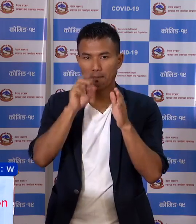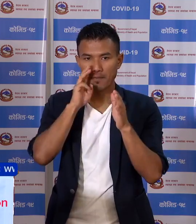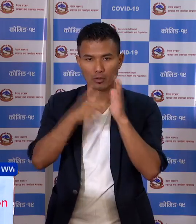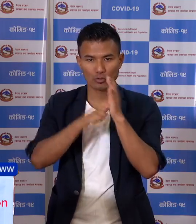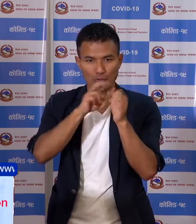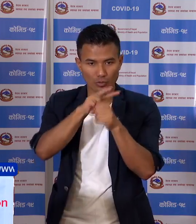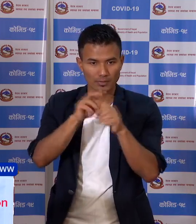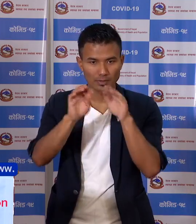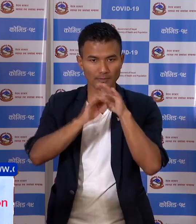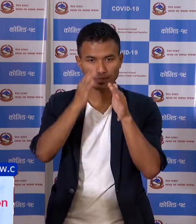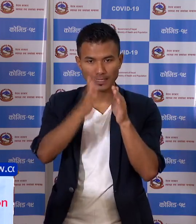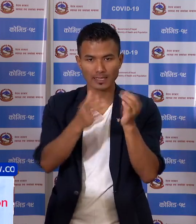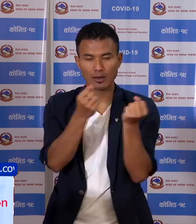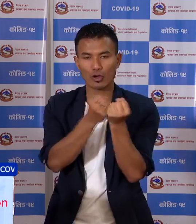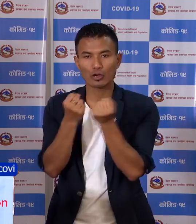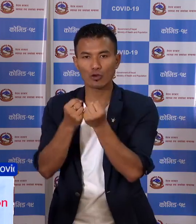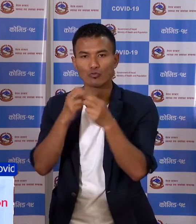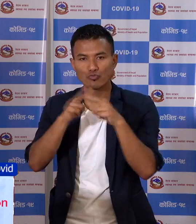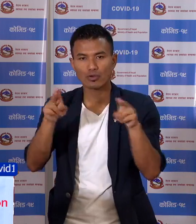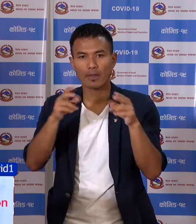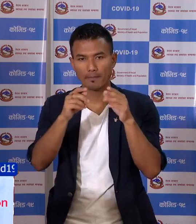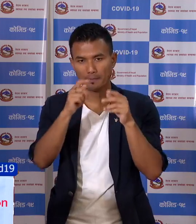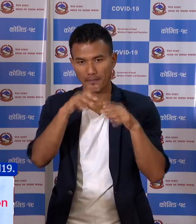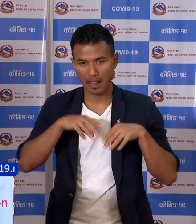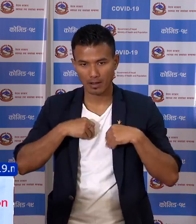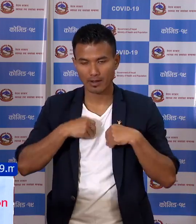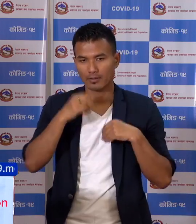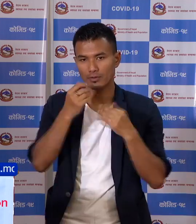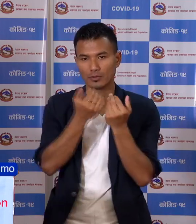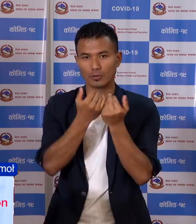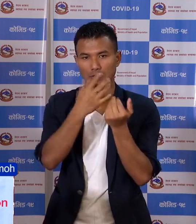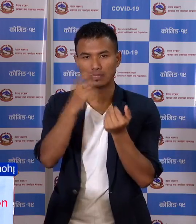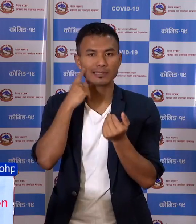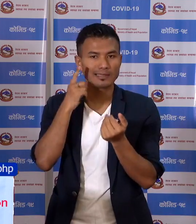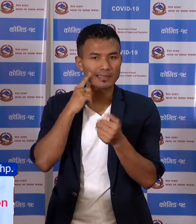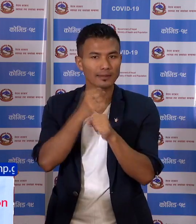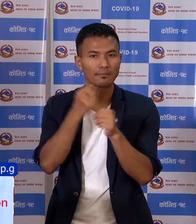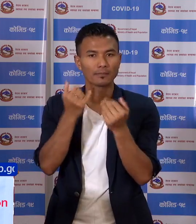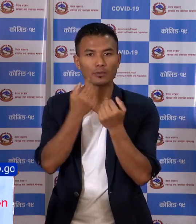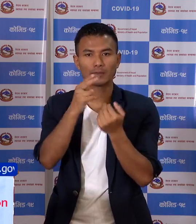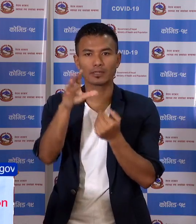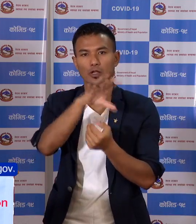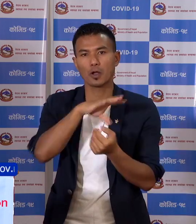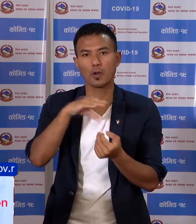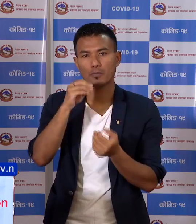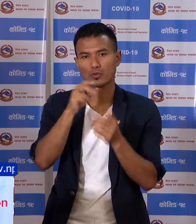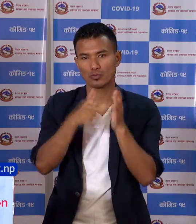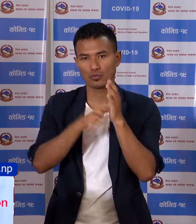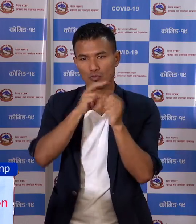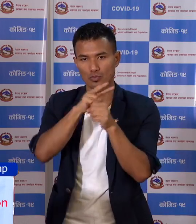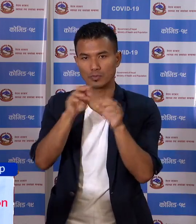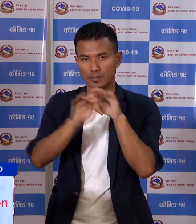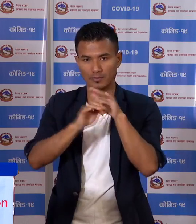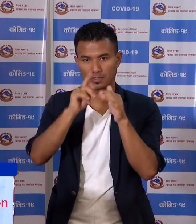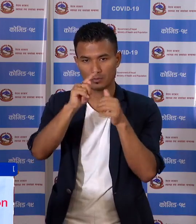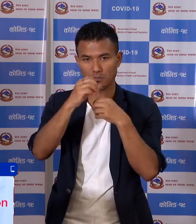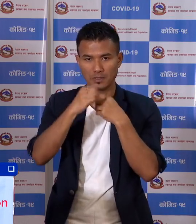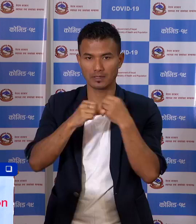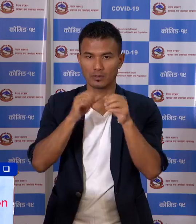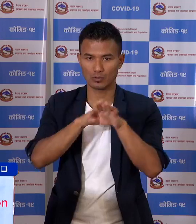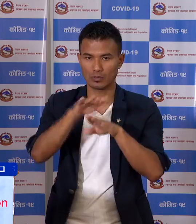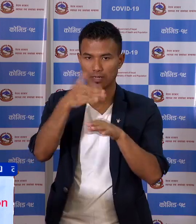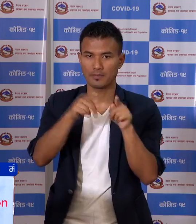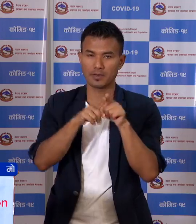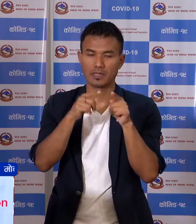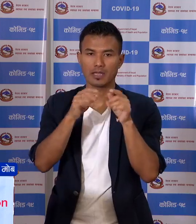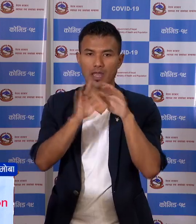अन्यमान समीति ले लोकडाउन को पूर्ण रूपमा पालना गरावन को लाई दिनो राध खटी राखनो भयगा संपूर्ण अन्यमान समीति का पदादी क्यार ले बनी